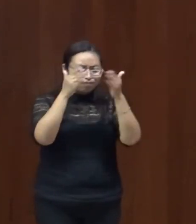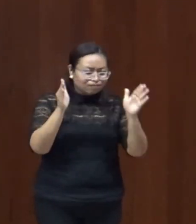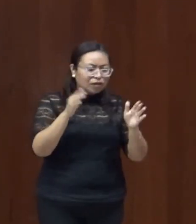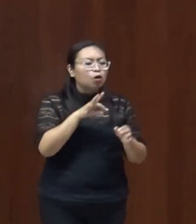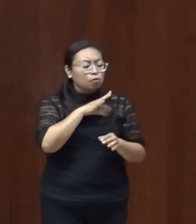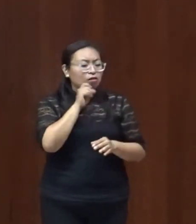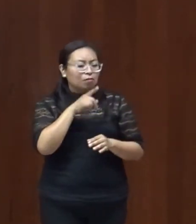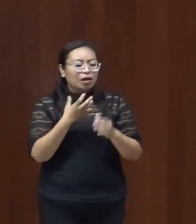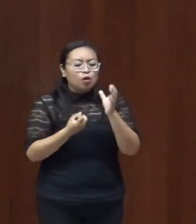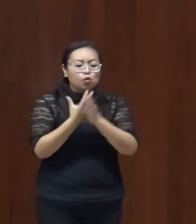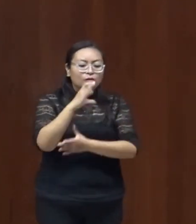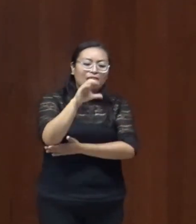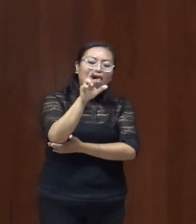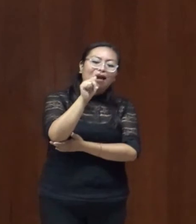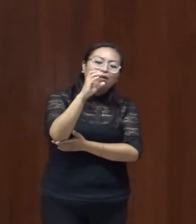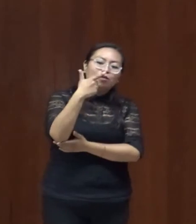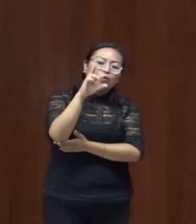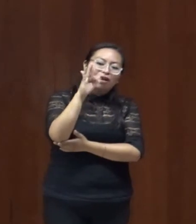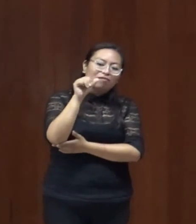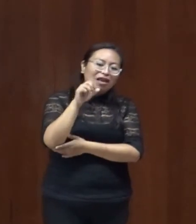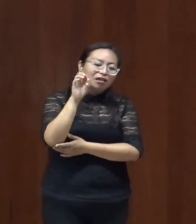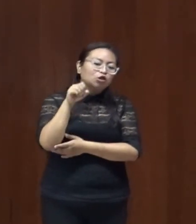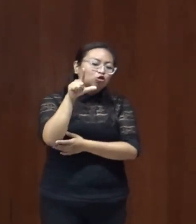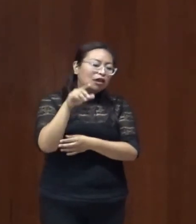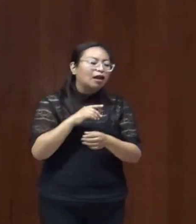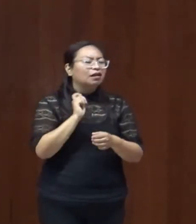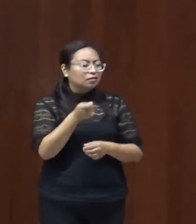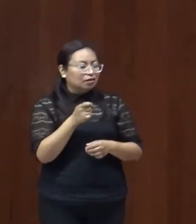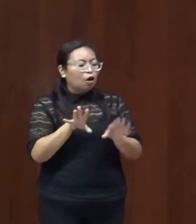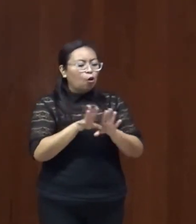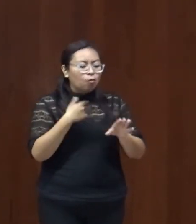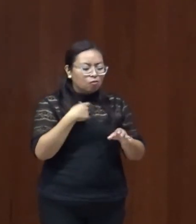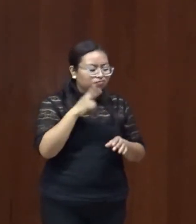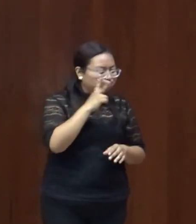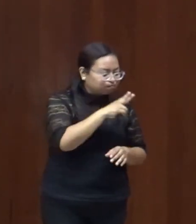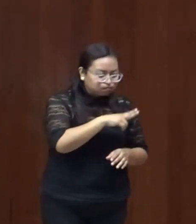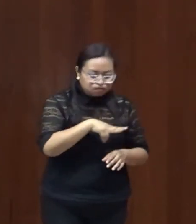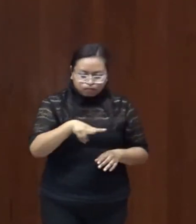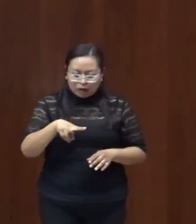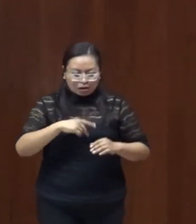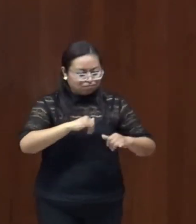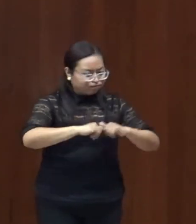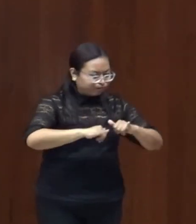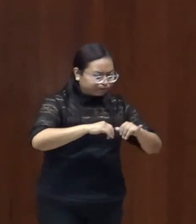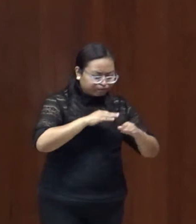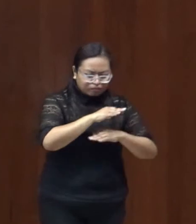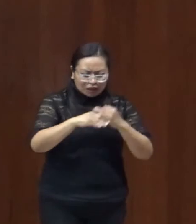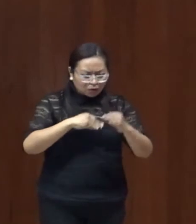ser las cartografías sociales que nos parece que desde ahí se está potenciando mucha información